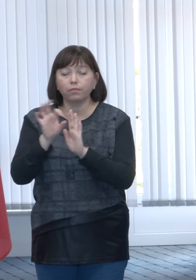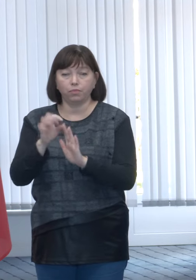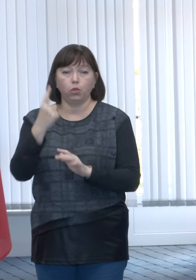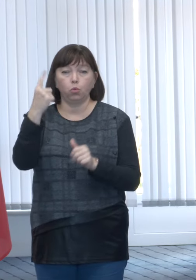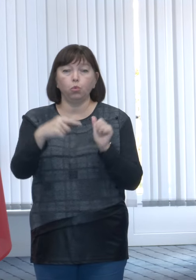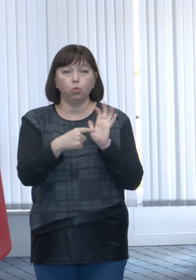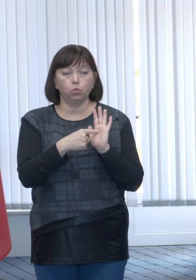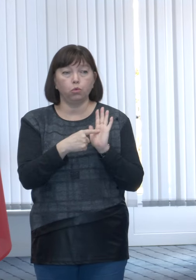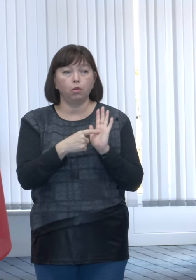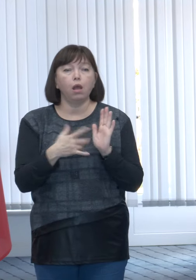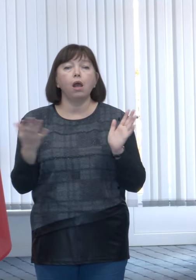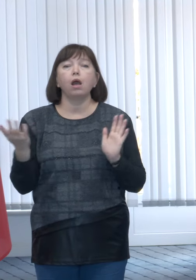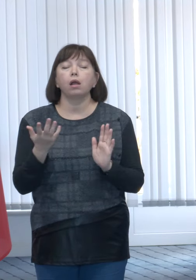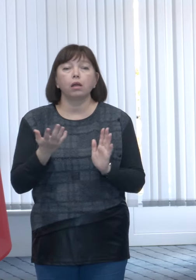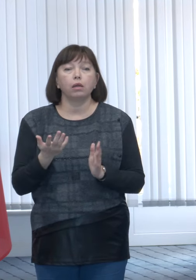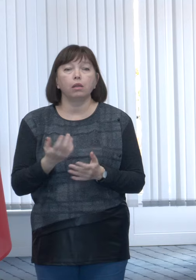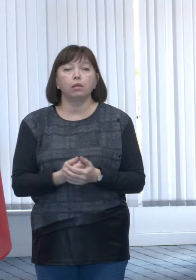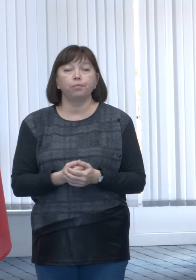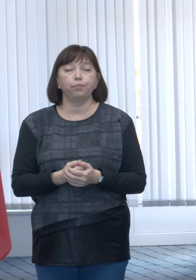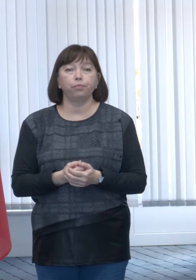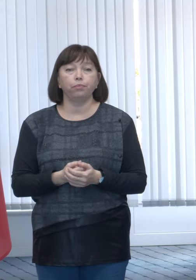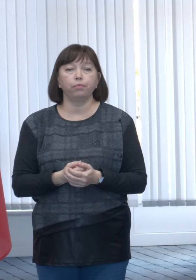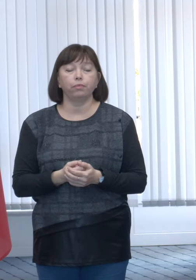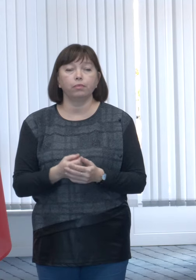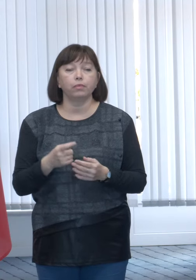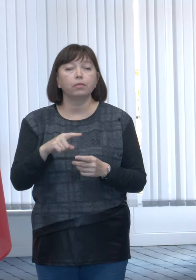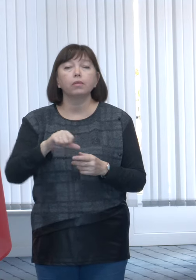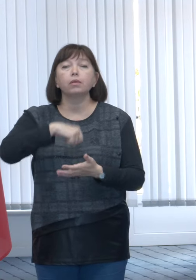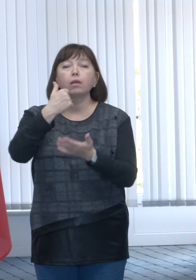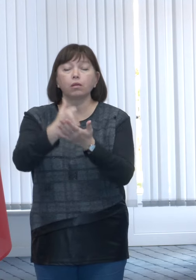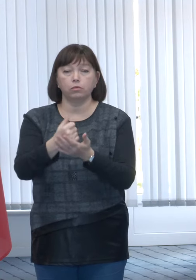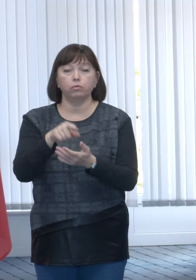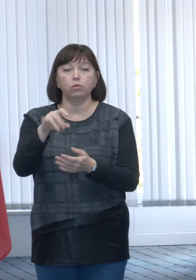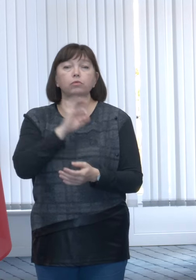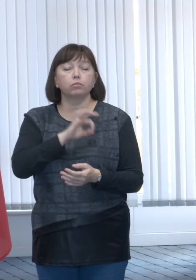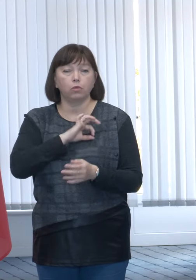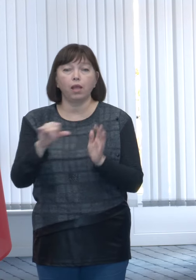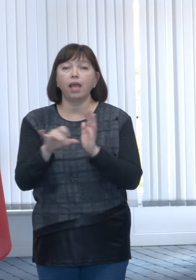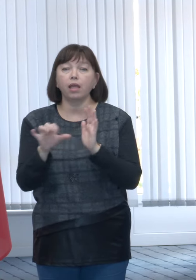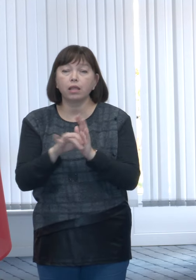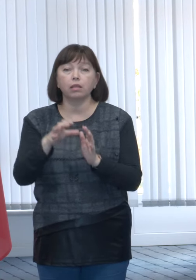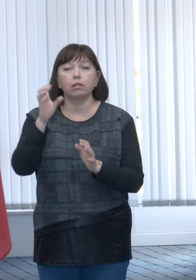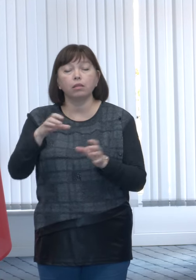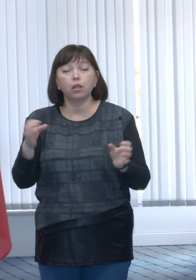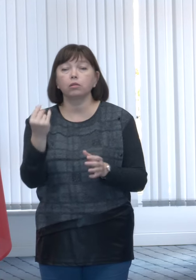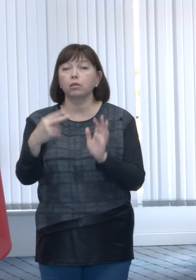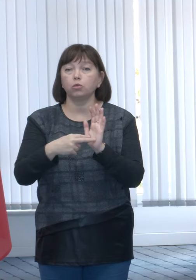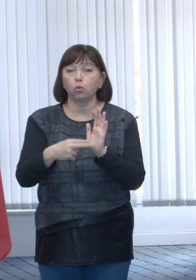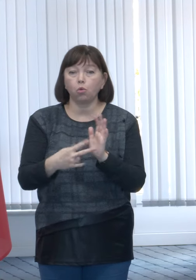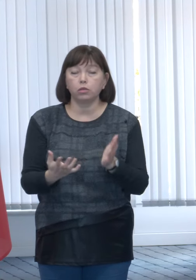Unul, care este sursa principală de energie, cât ea costă,